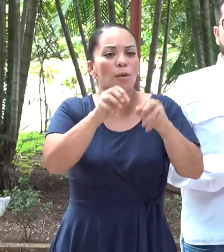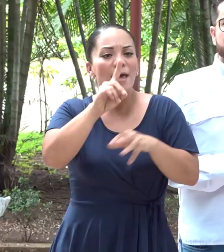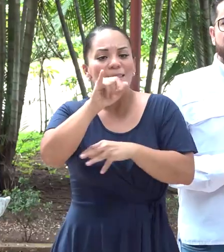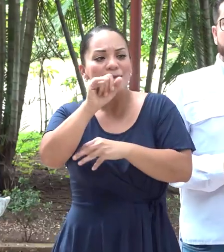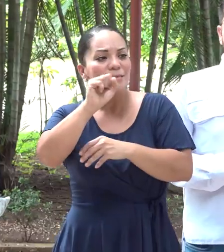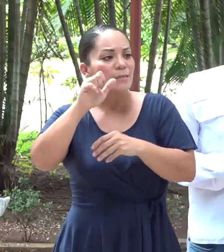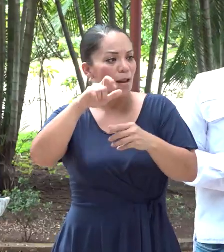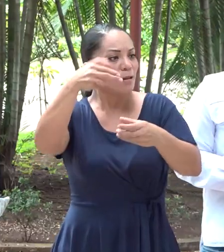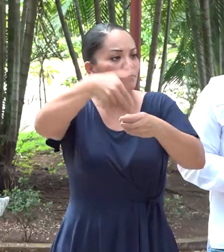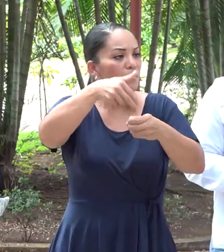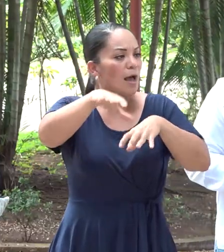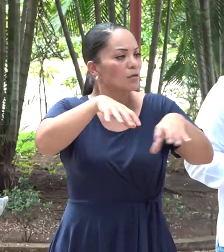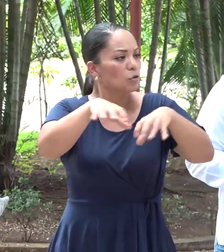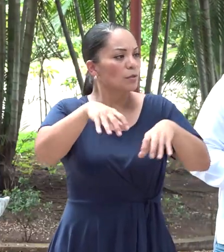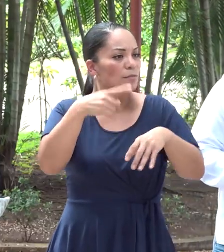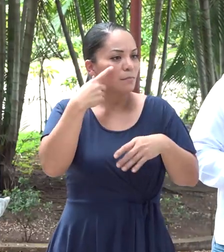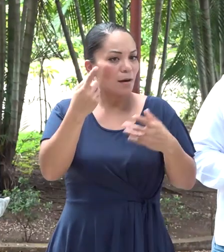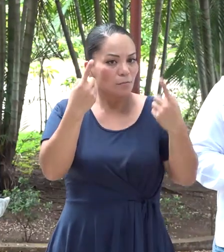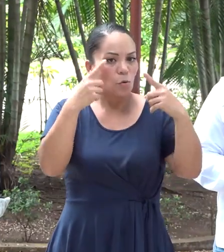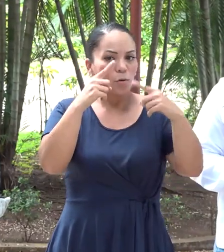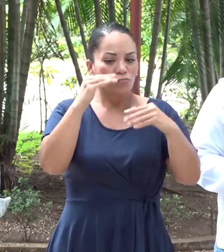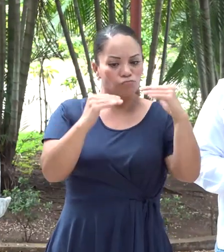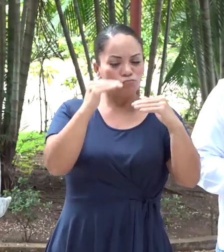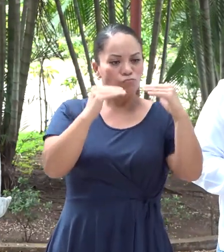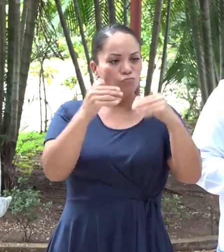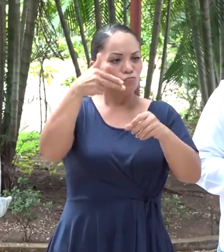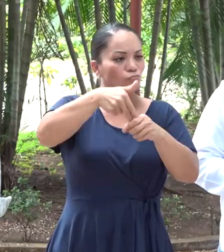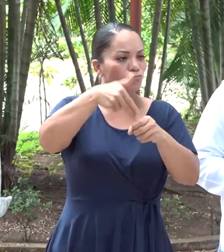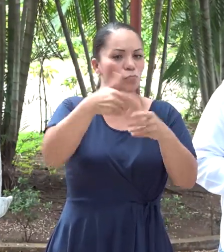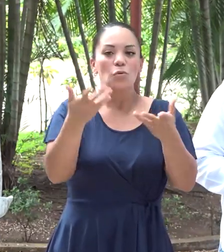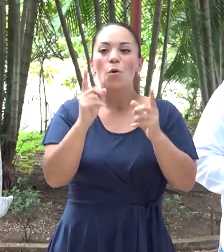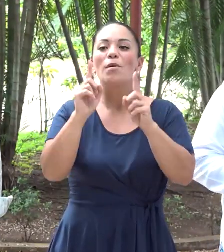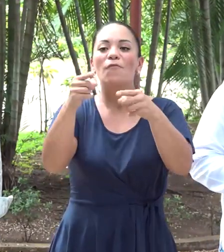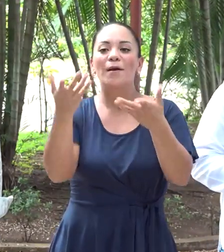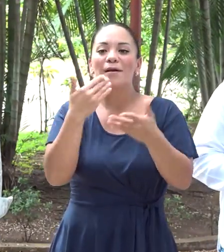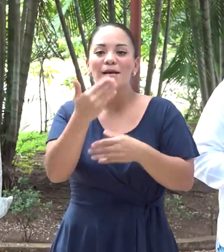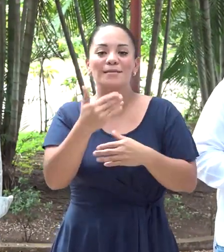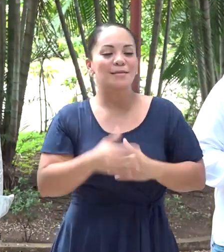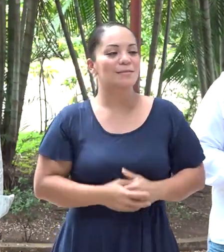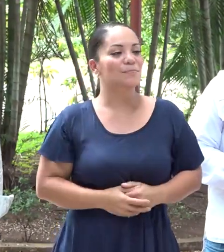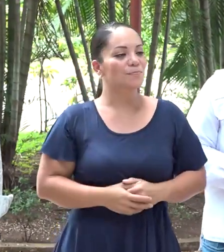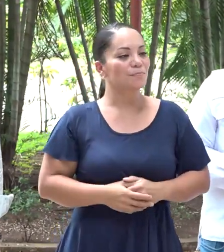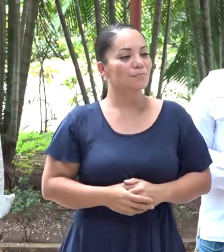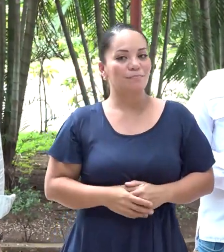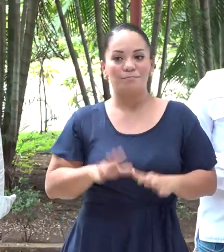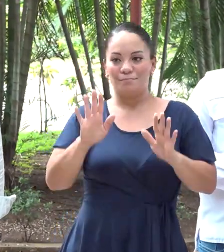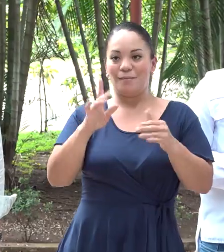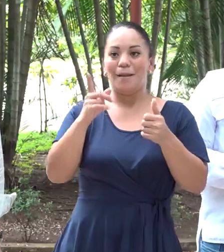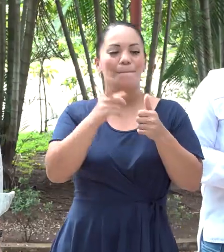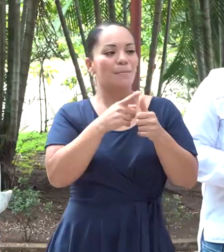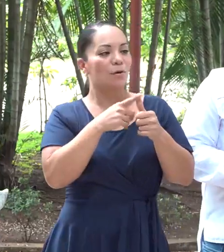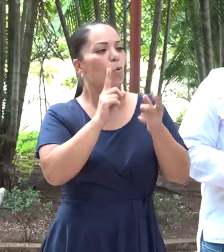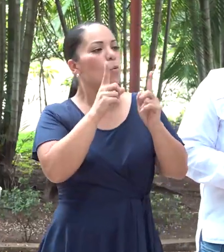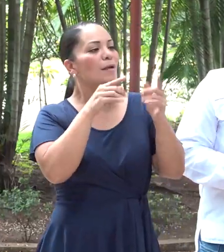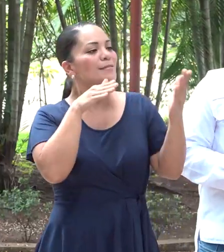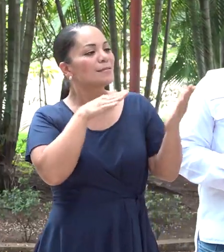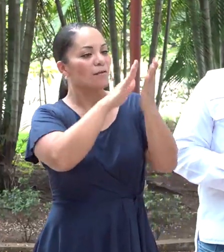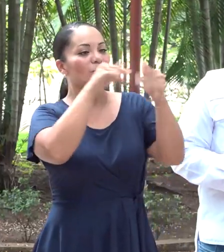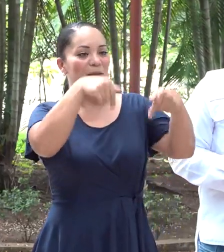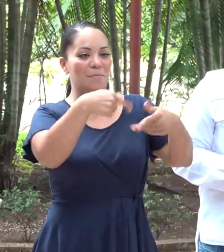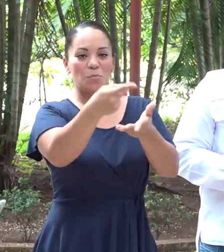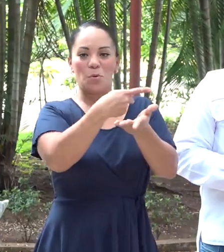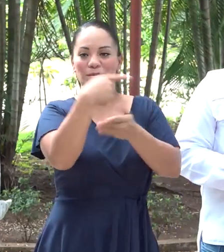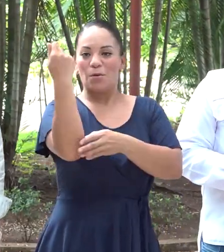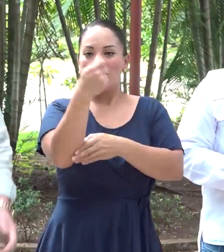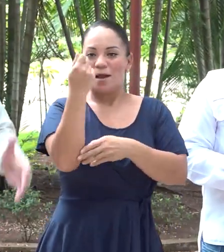diésel y algunas acciones para poder compensar el aumento de los combustibles. ¿Cómo le fue? Muchas gracias. Bueno, primero que todo, ¿cuáles son los desafíos para la